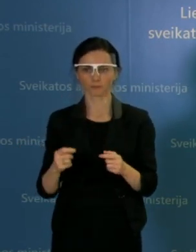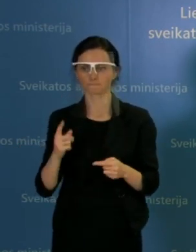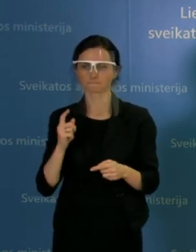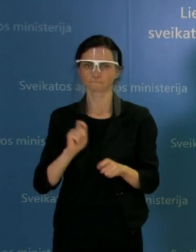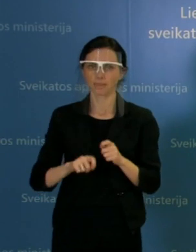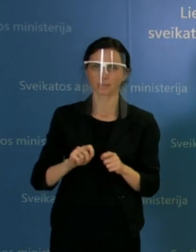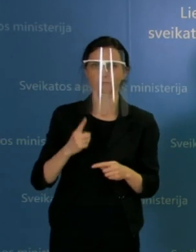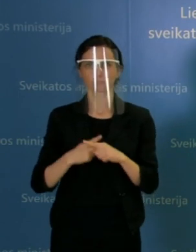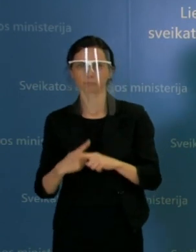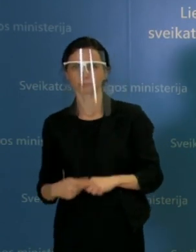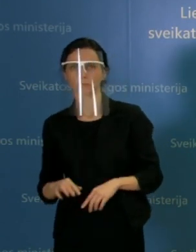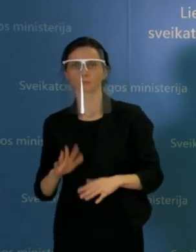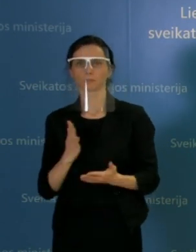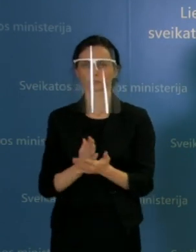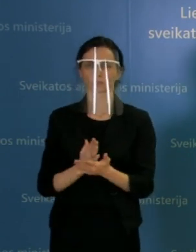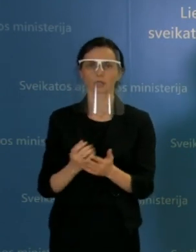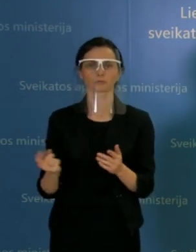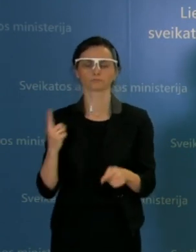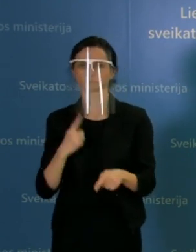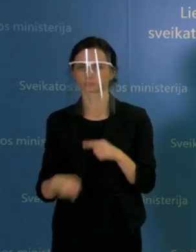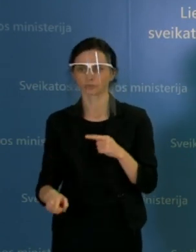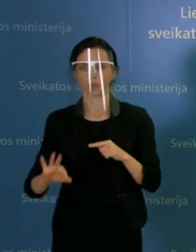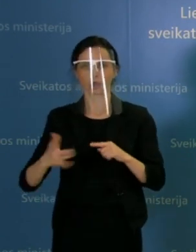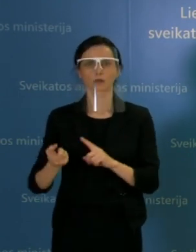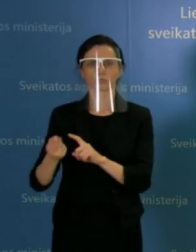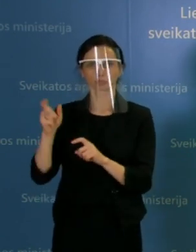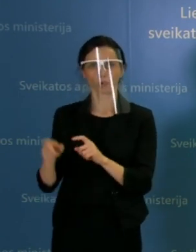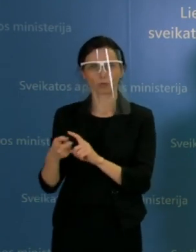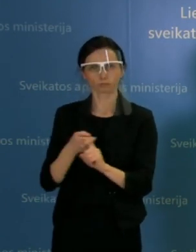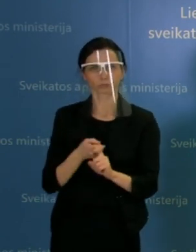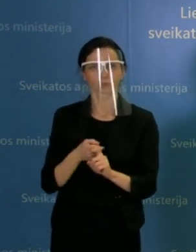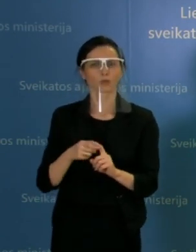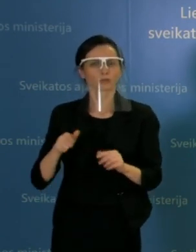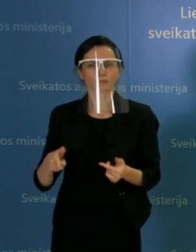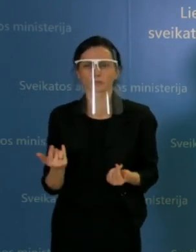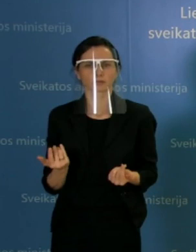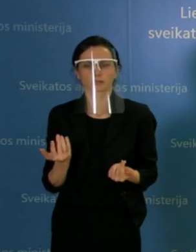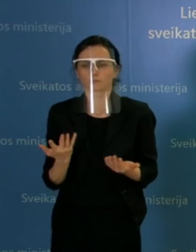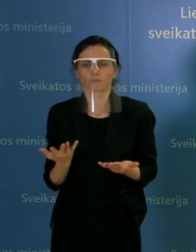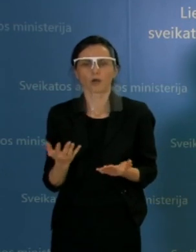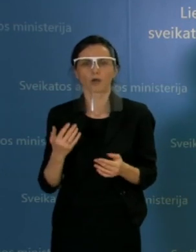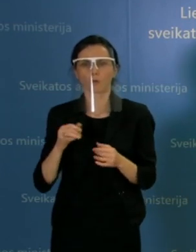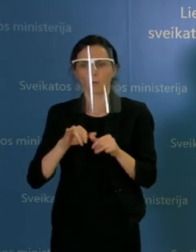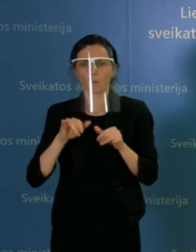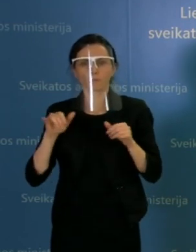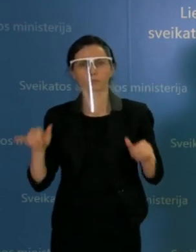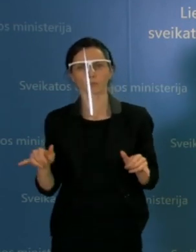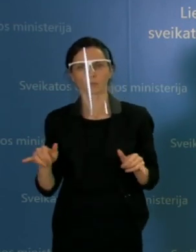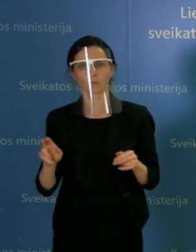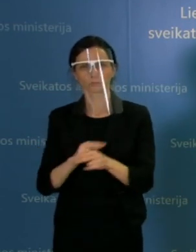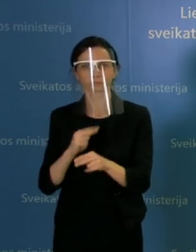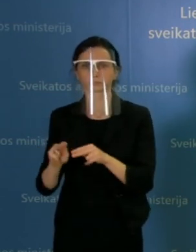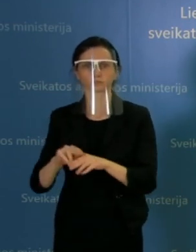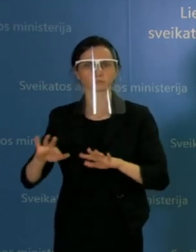kuo greičiau iš esmės išsaiškinti, ar žmogus užsikrėtės, ar ne. Tai kas yra daroma, plečiant diagnostiką, kas yra